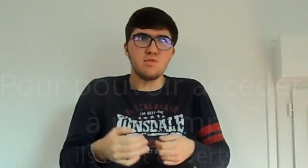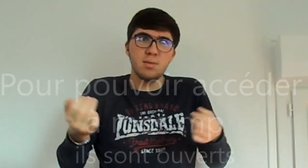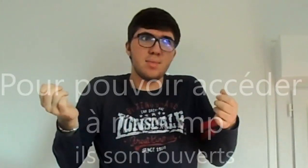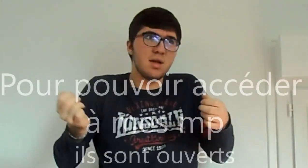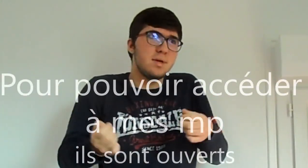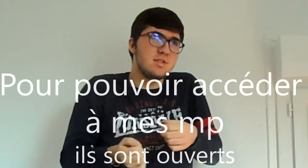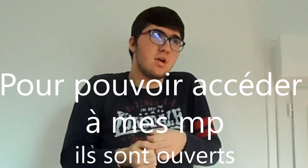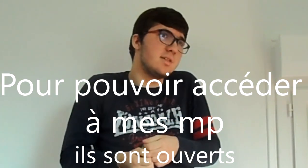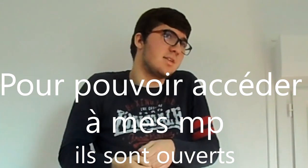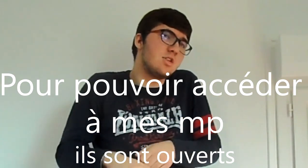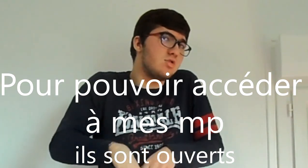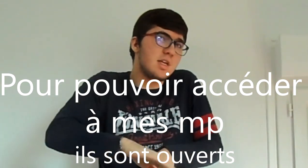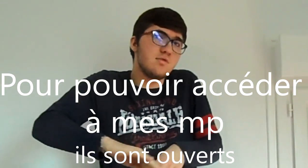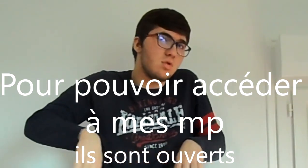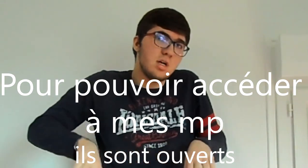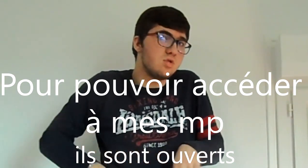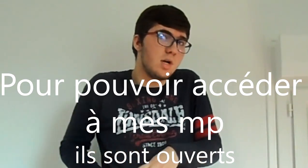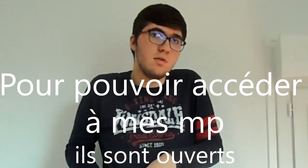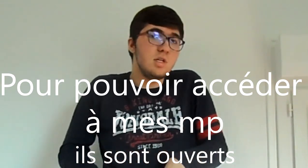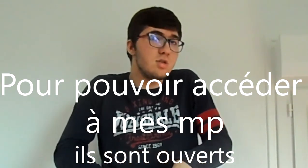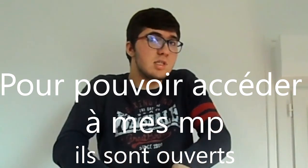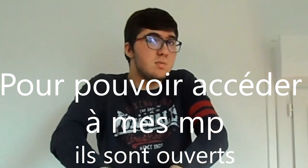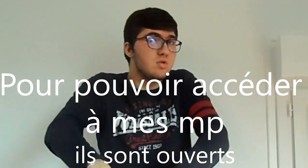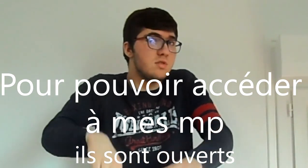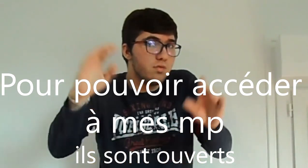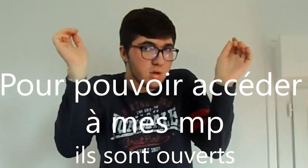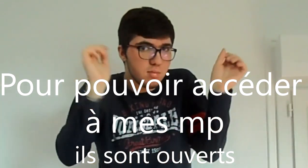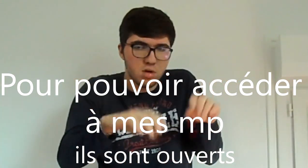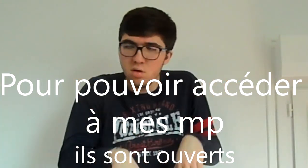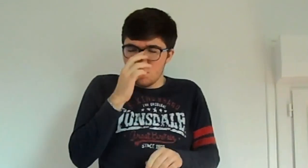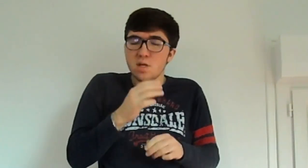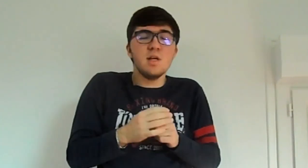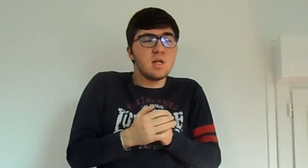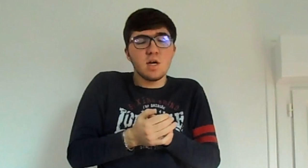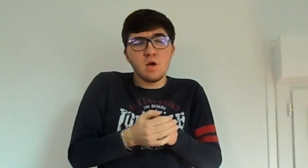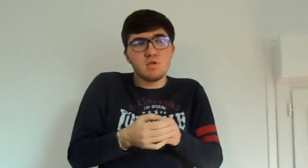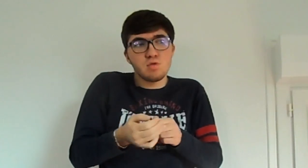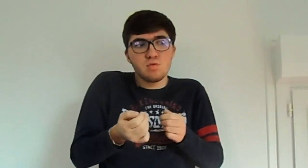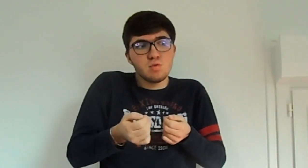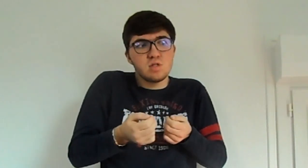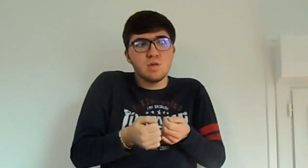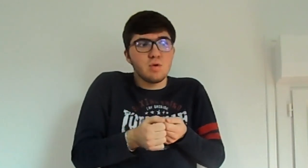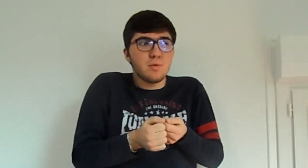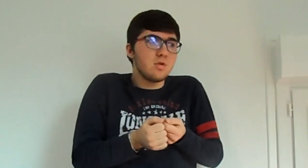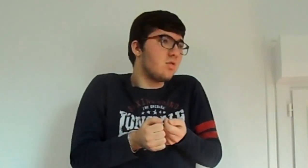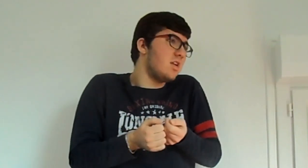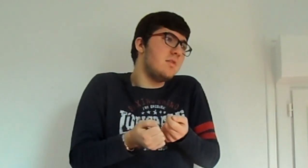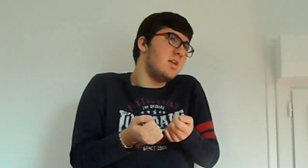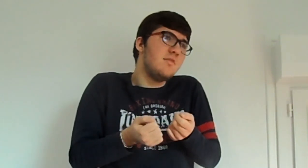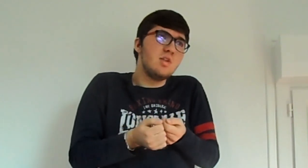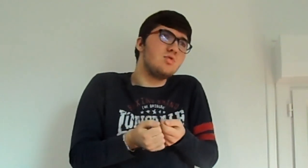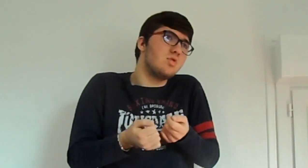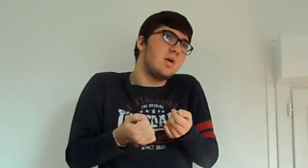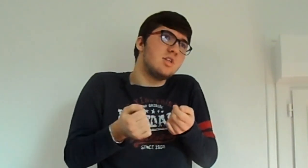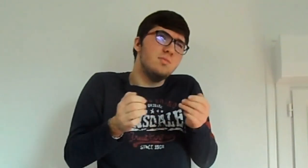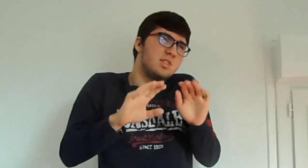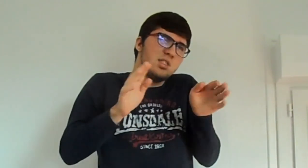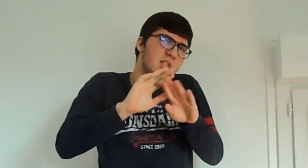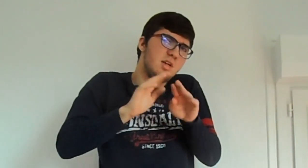vous voulez me parler par Discord, ça sera dans le serveur de Dorach, voilà. Il est en description, si vous voulez, mais... Oui, et d'ailleurs, je compte aussi reprendre des vidéos sur Dorach, mais ça, c'est